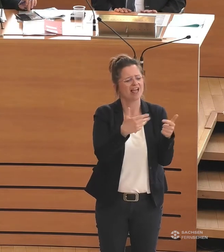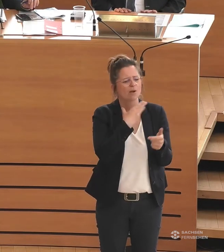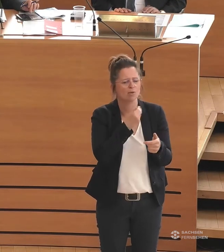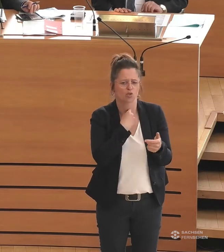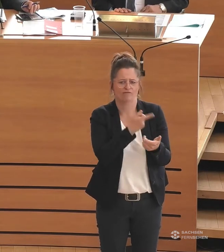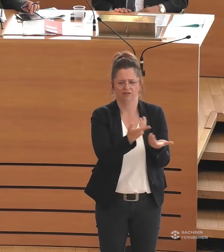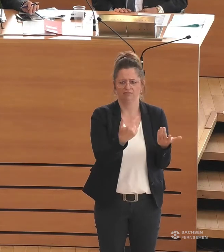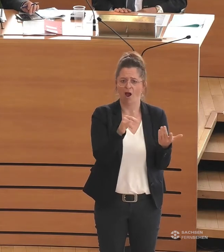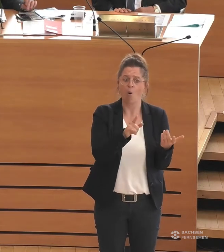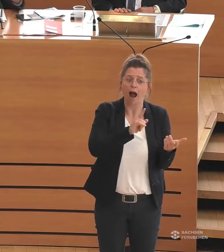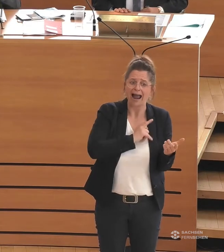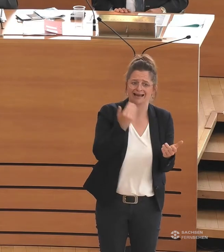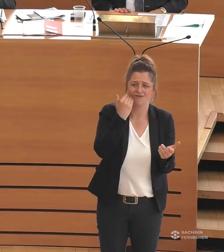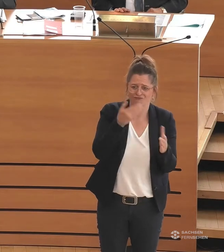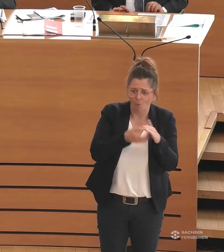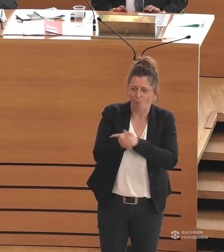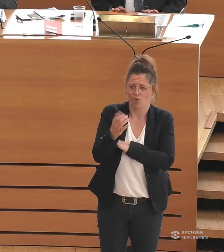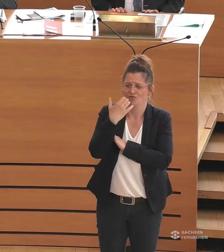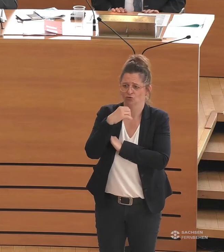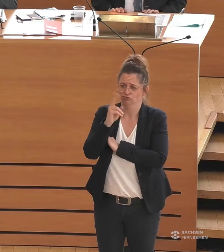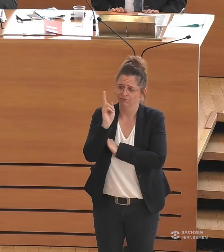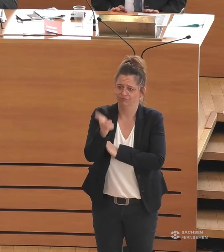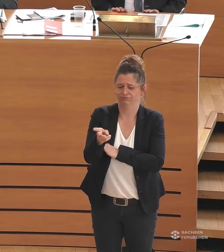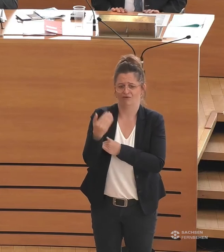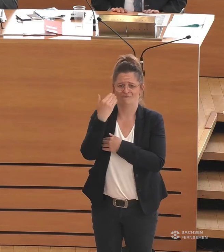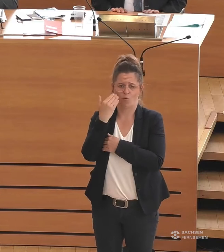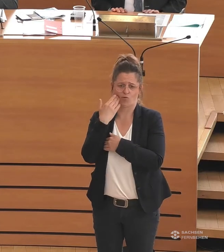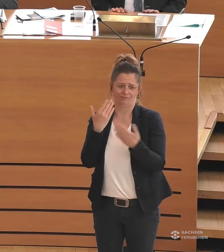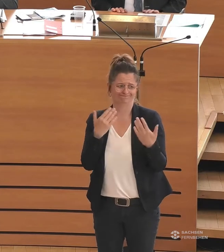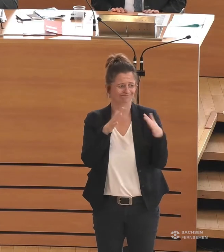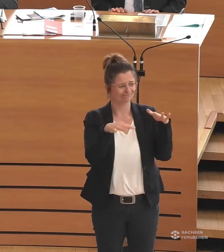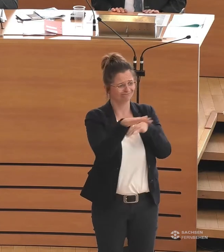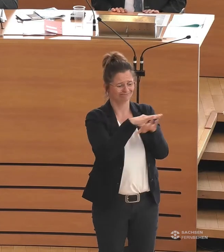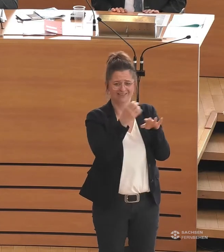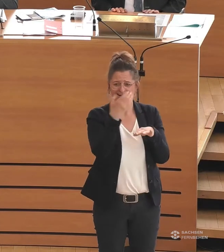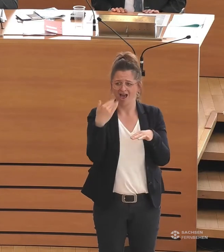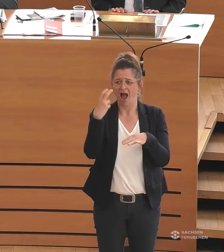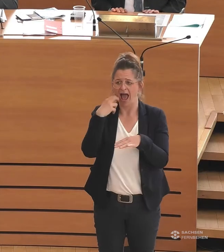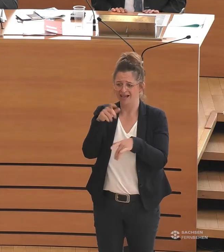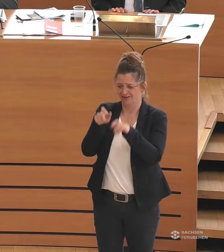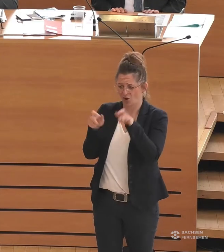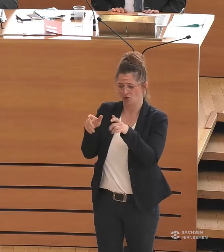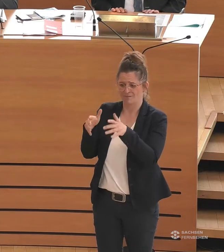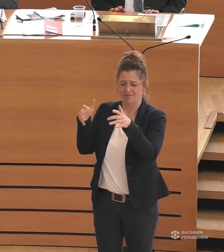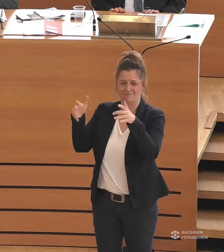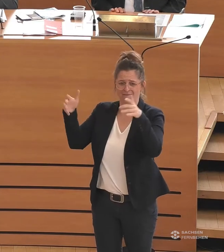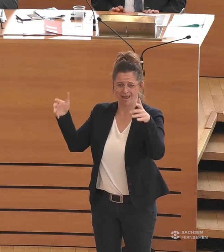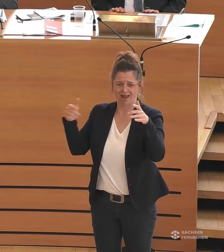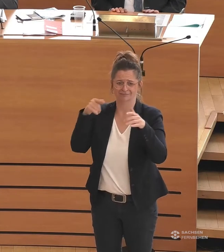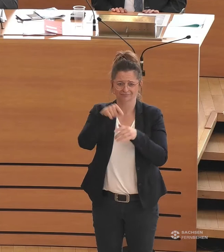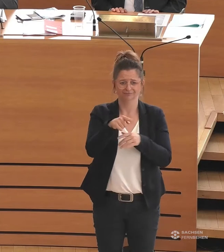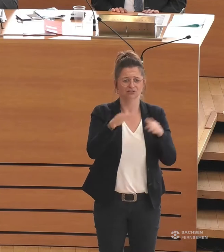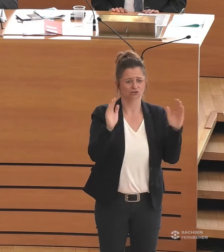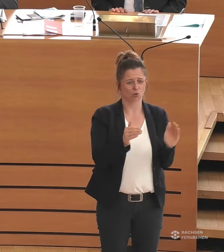den eigenen Wohnraum wohnen möchten. Gerade durch den zuspitzenden demokratischen Wandel, also älterne Bevölkerung, steigt der